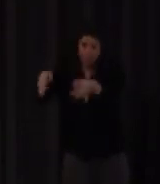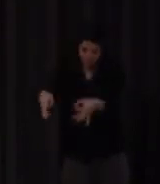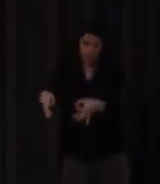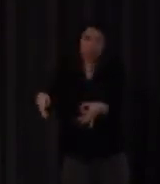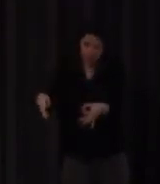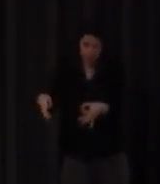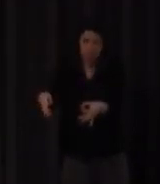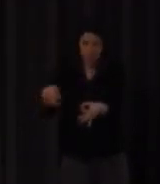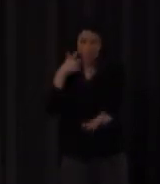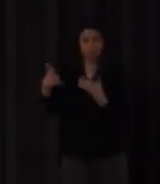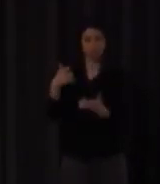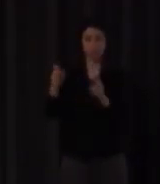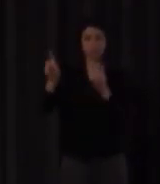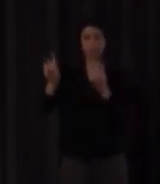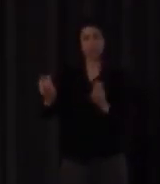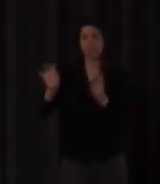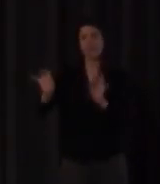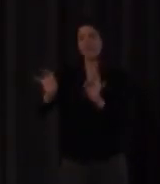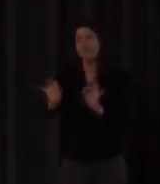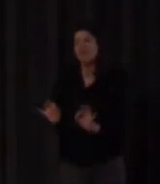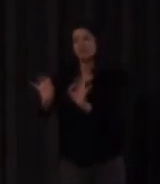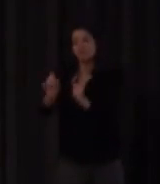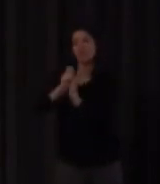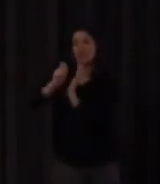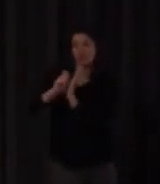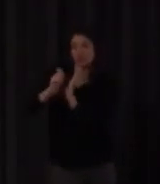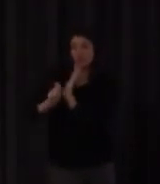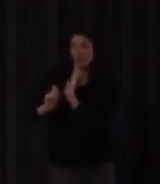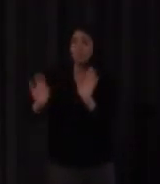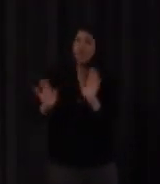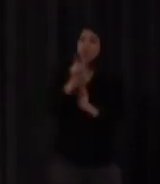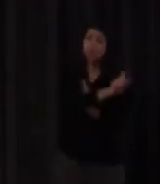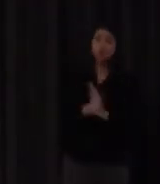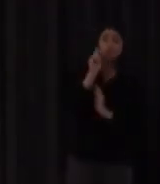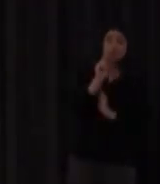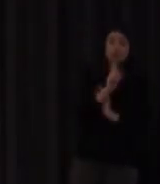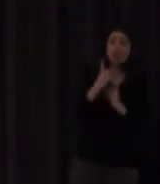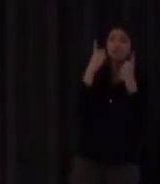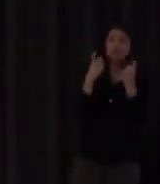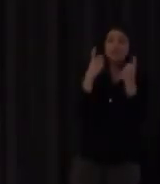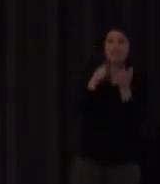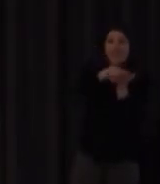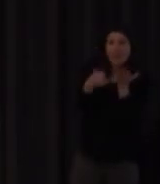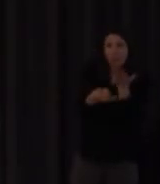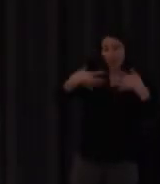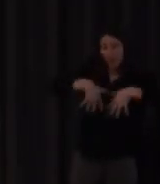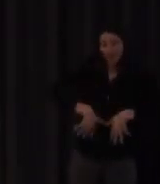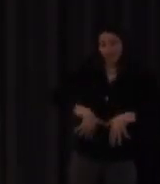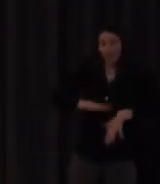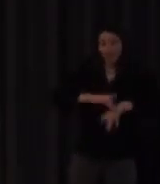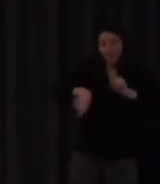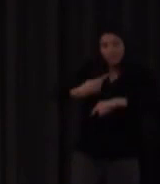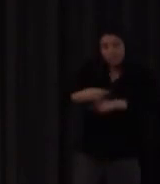reflejar lo que en muchos casos observamos es una falta de un lenguaje adquirido que le permita explicar